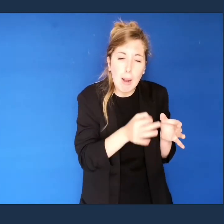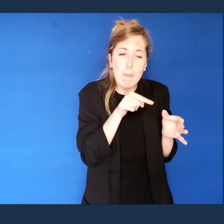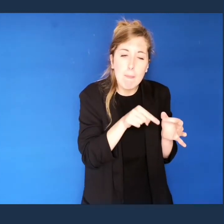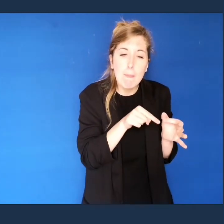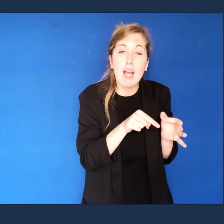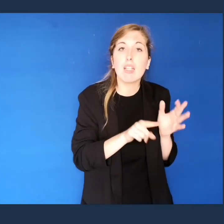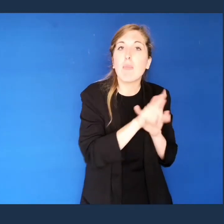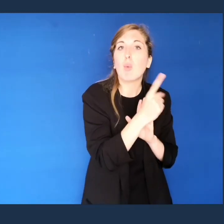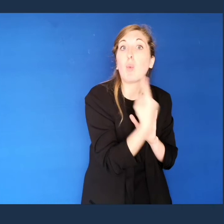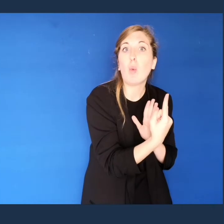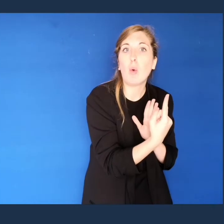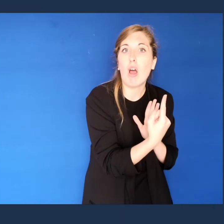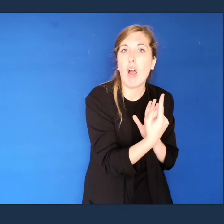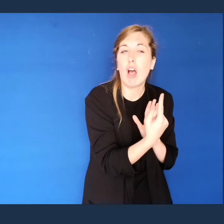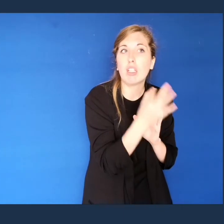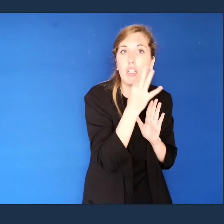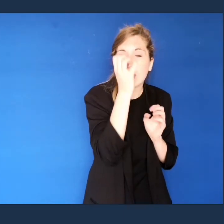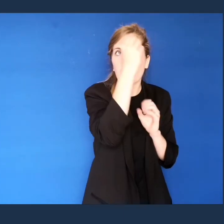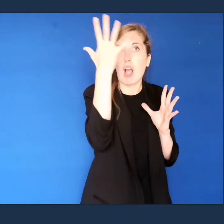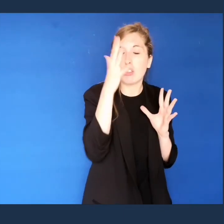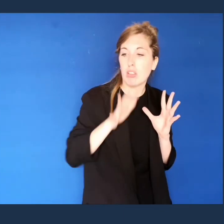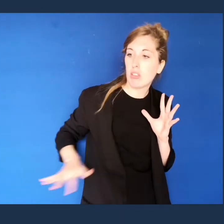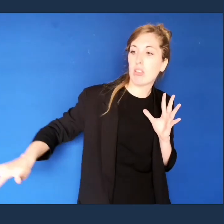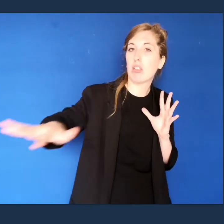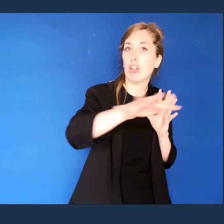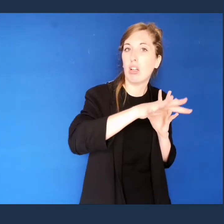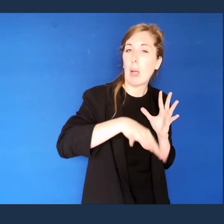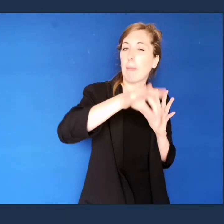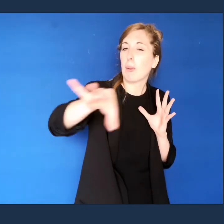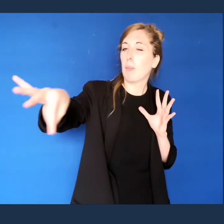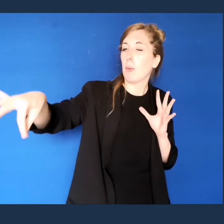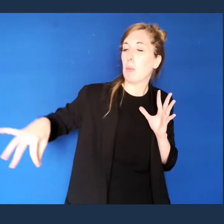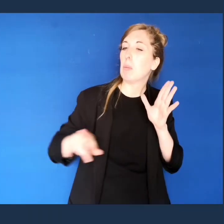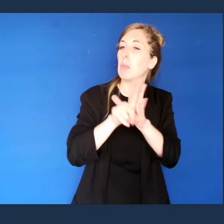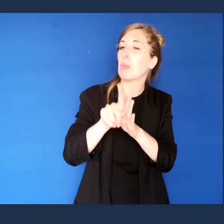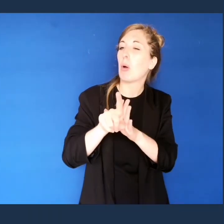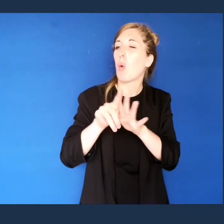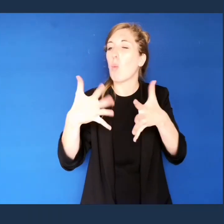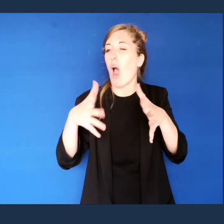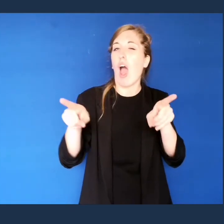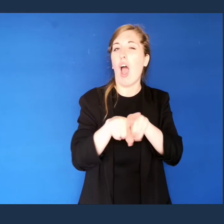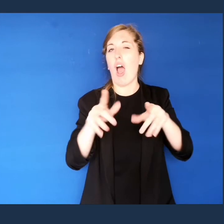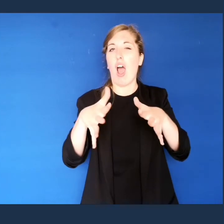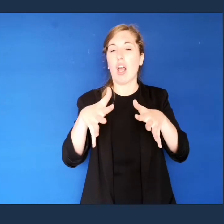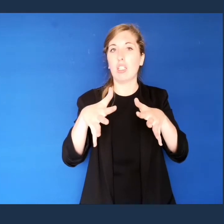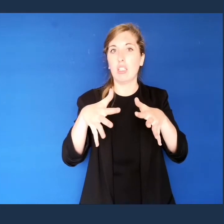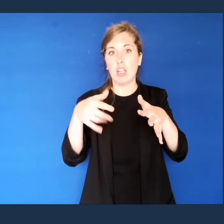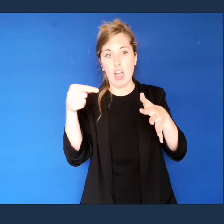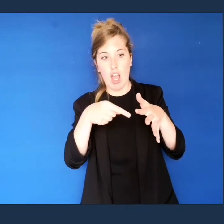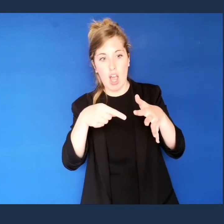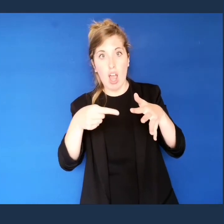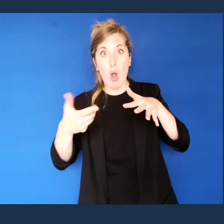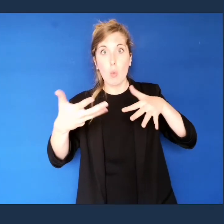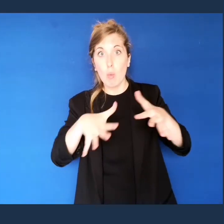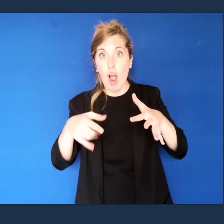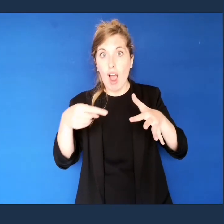e assumiamo che in tutti gli altri punti della stanza la temperatura sia quasi la stessa. Ed è proprio in questo